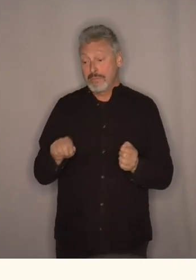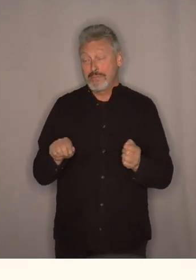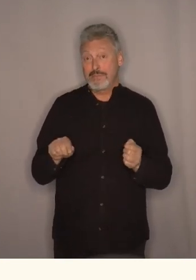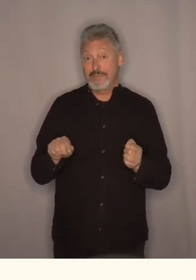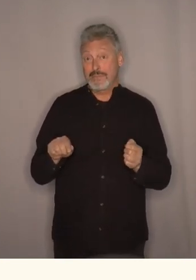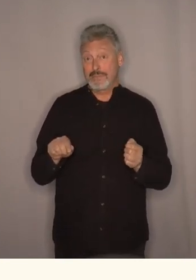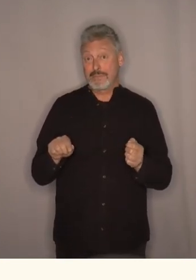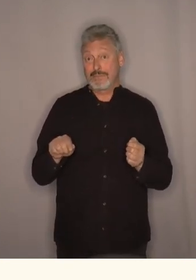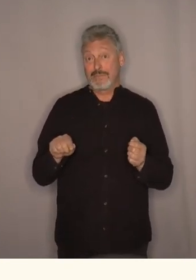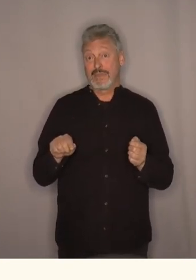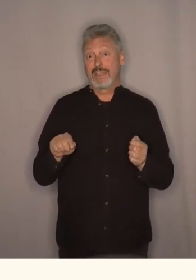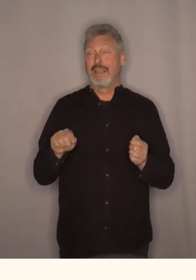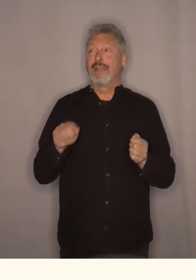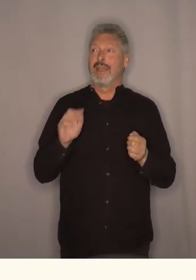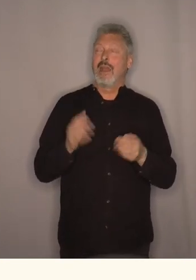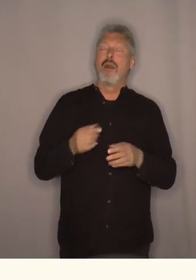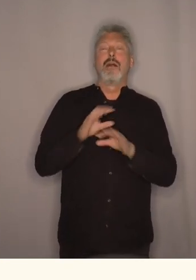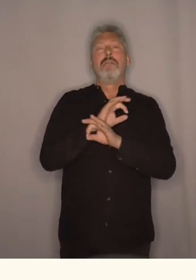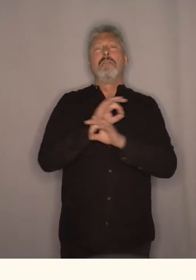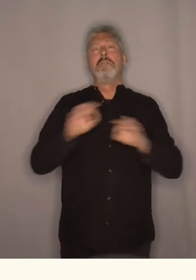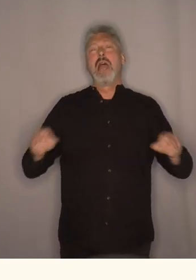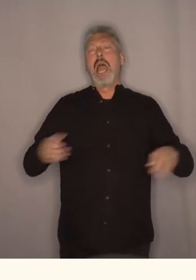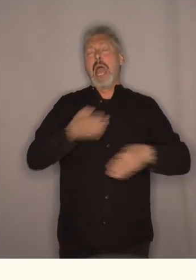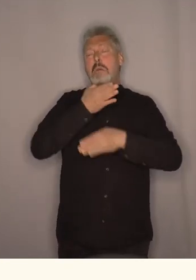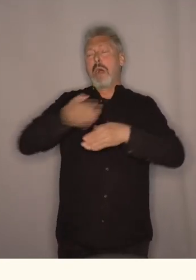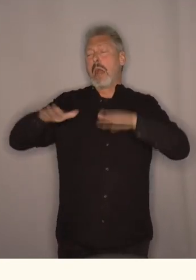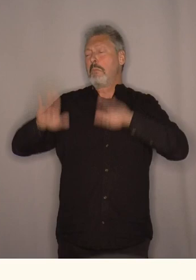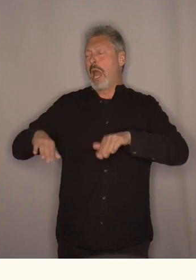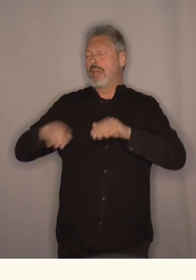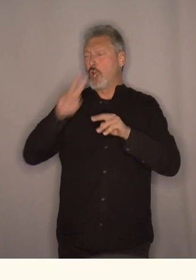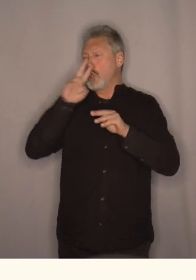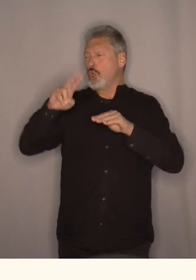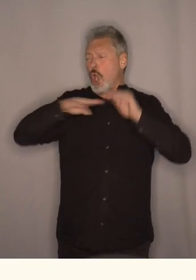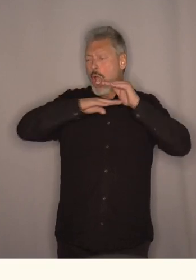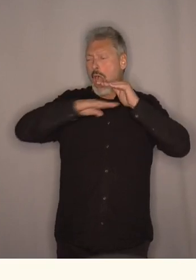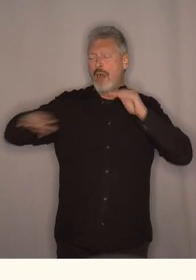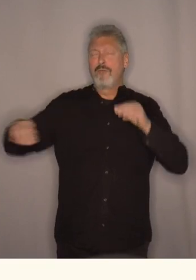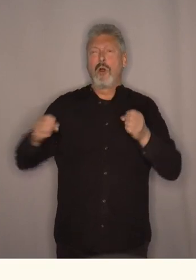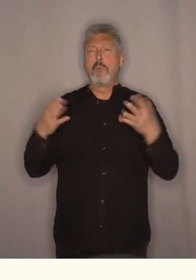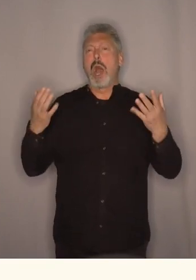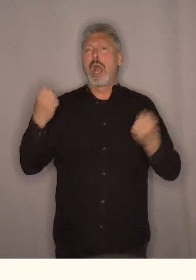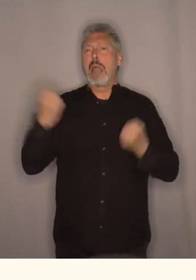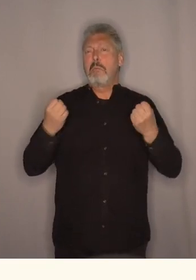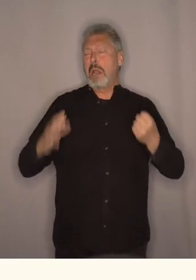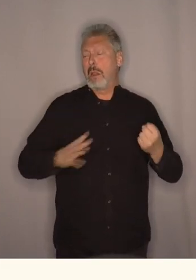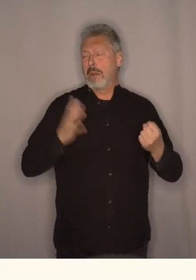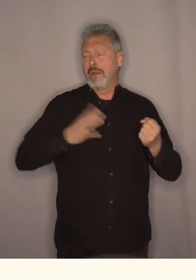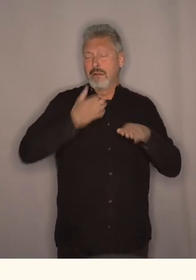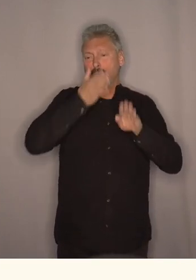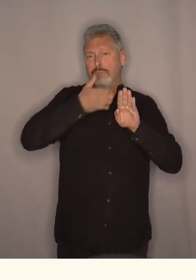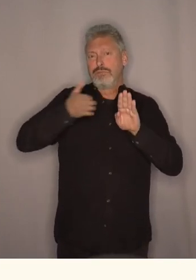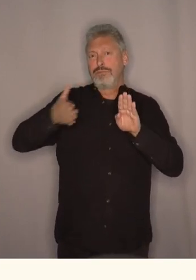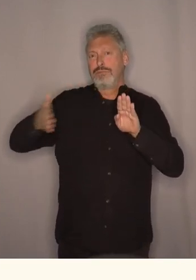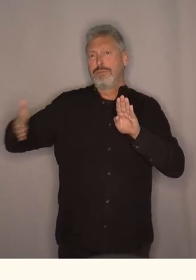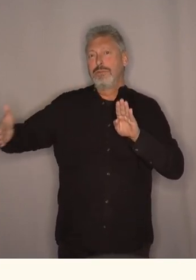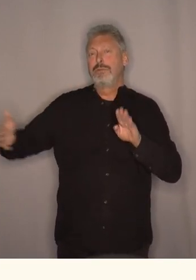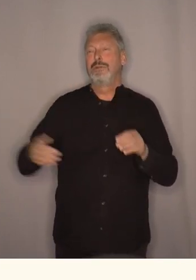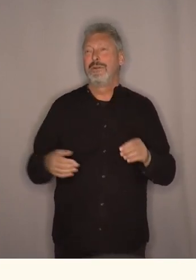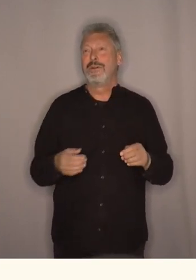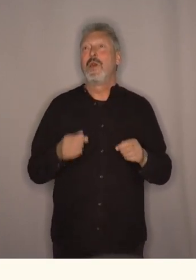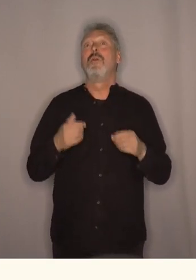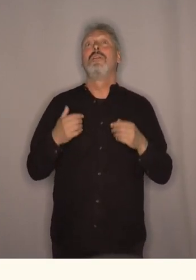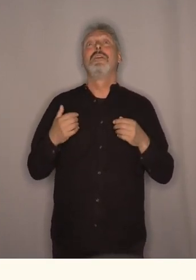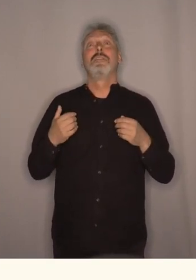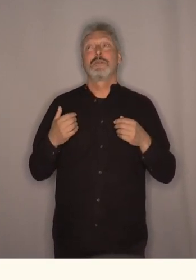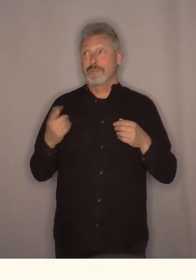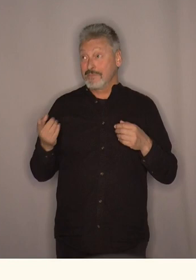Vi er på en... Det er en fin parkeringsplass der. Ny asfaltert. Masse fine biler som står på utsiden. Og vi får